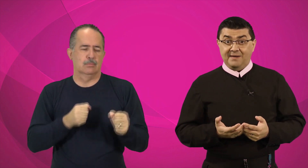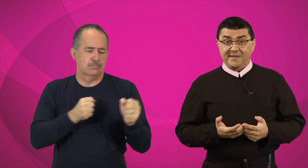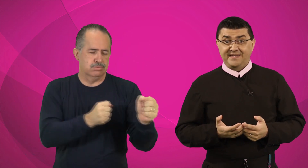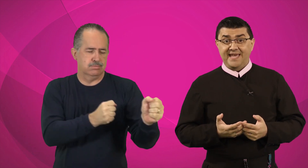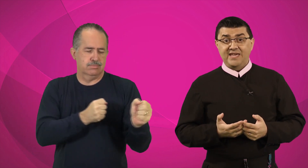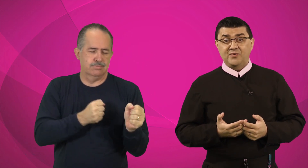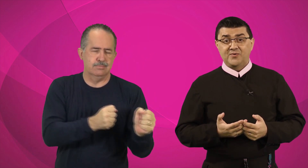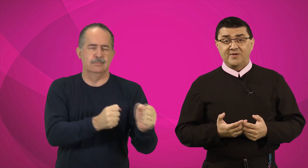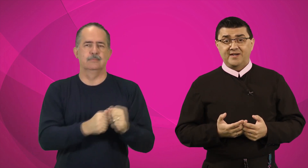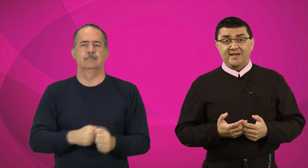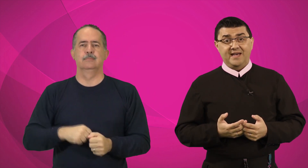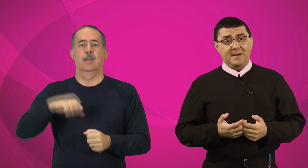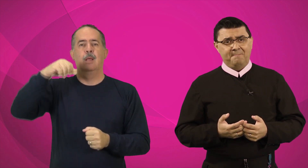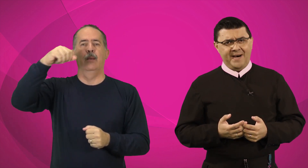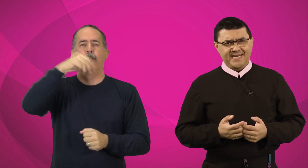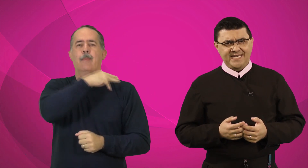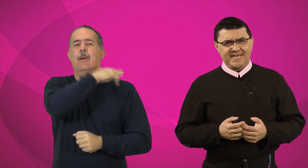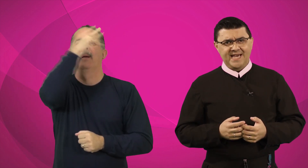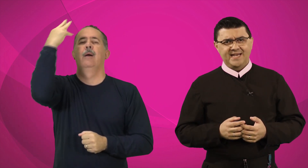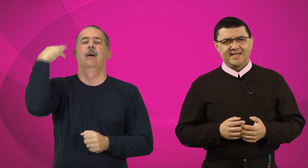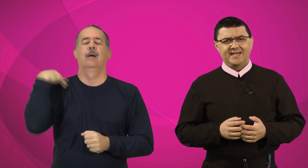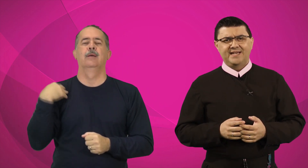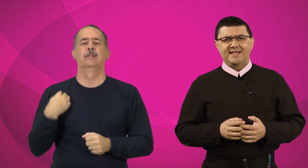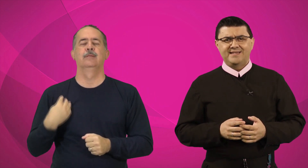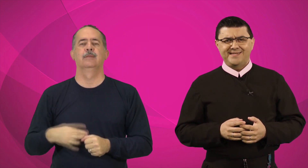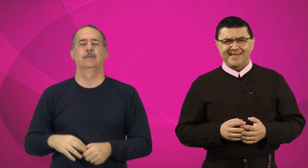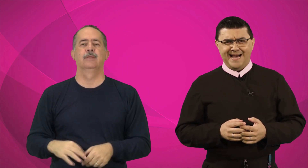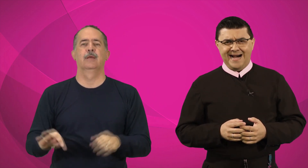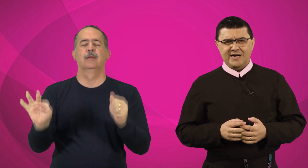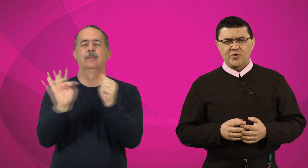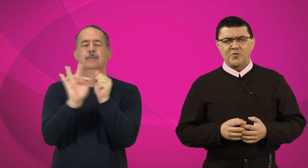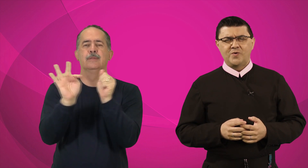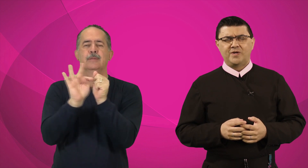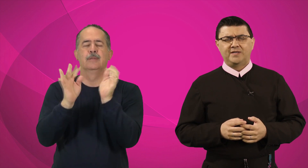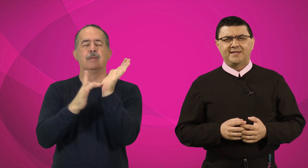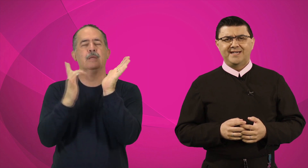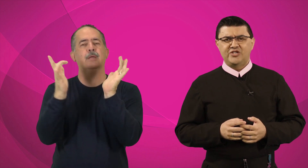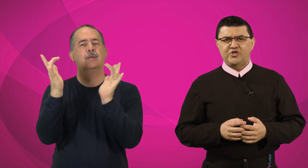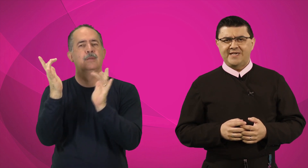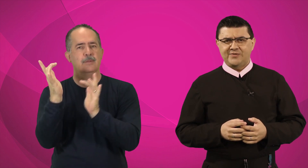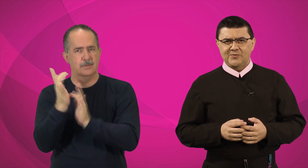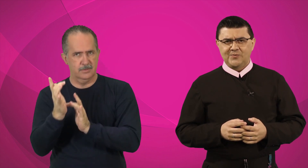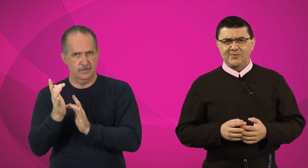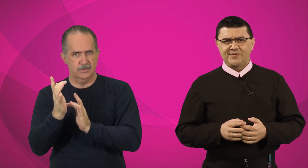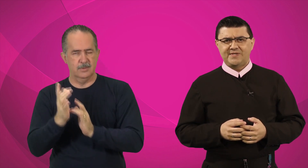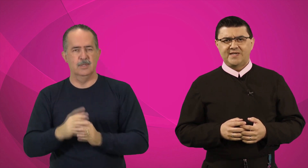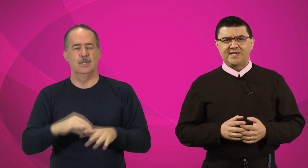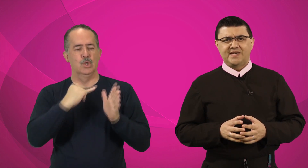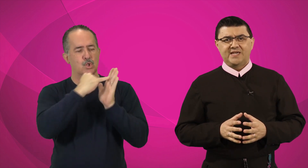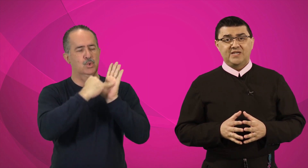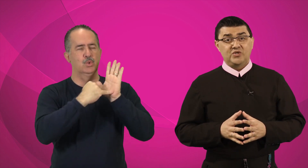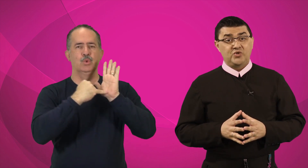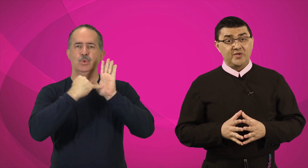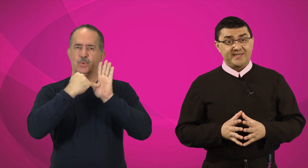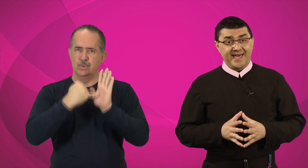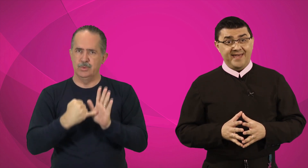Carpinteiro, Maria, Tiago, Jesus, José,